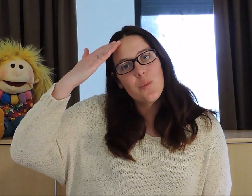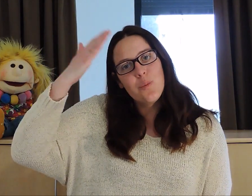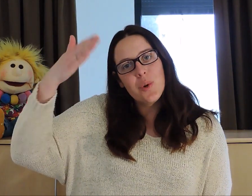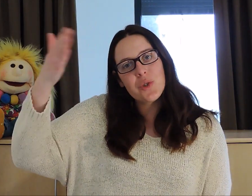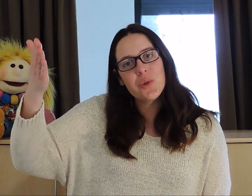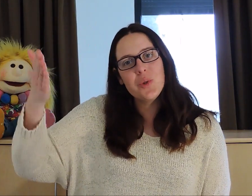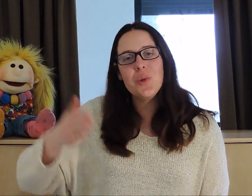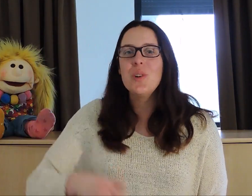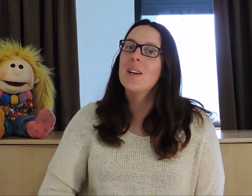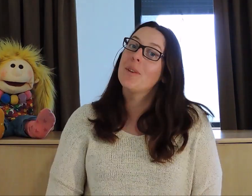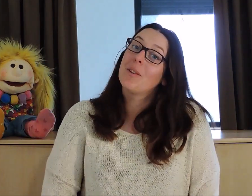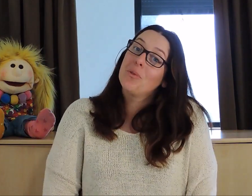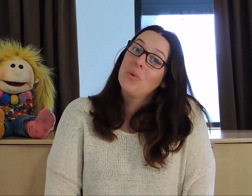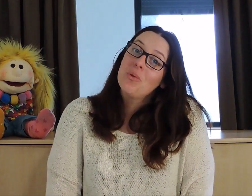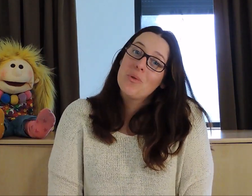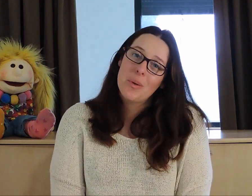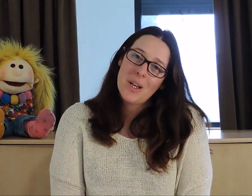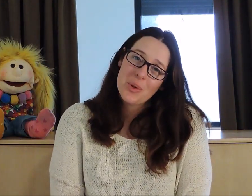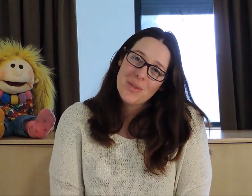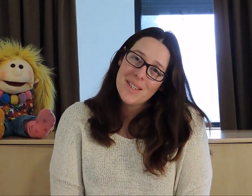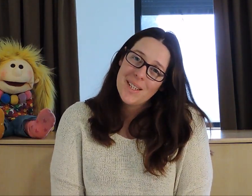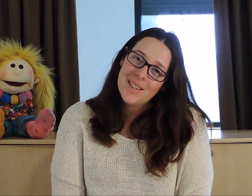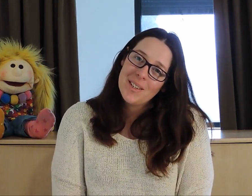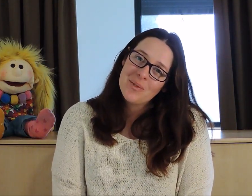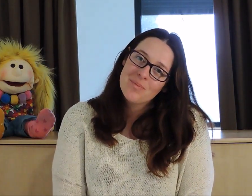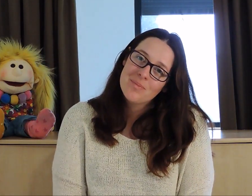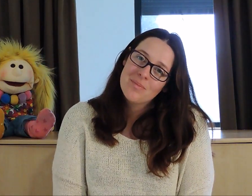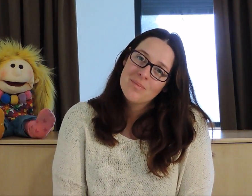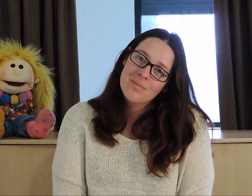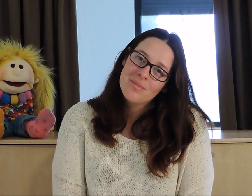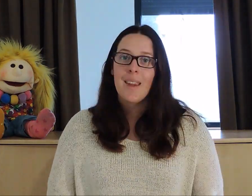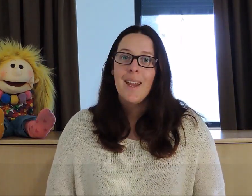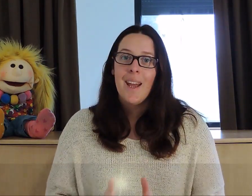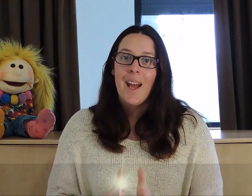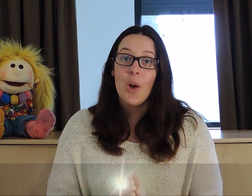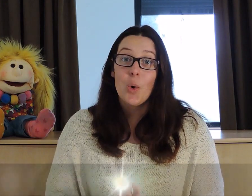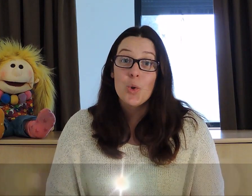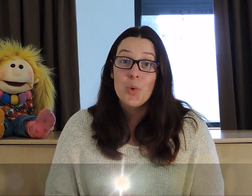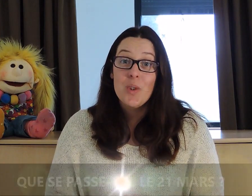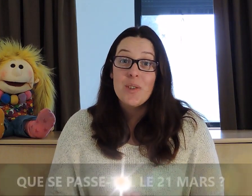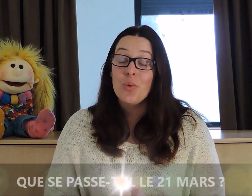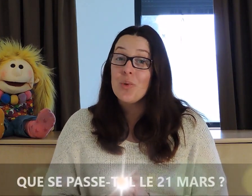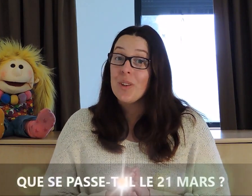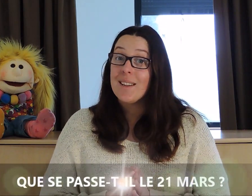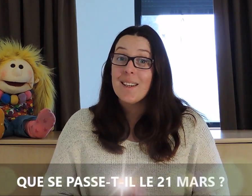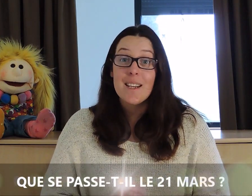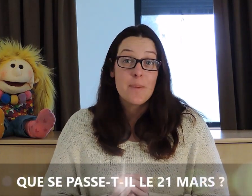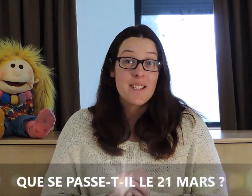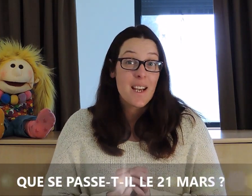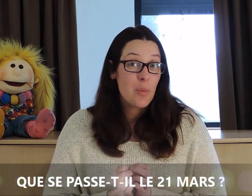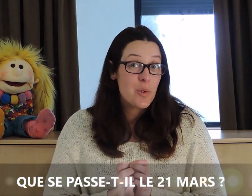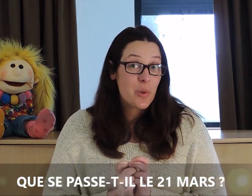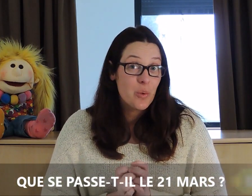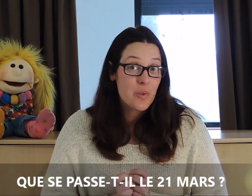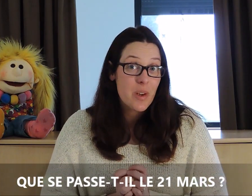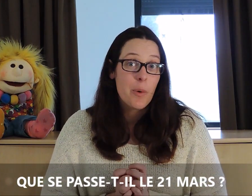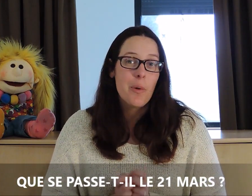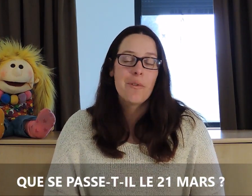Bonjour et bienvenue sur ma comptine ! Alors aujourd'hui c'est une journée très spéciale puisque nous sommes le